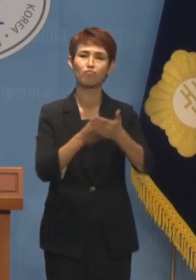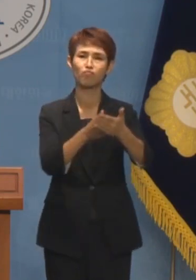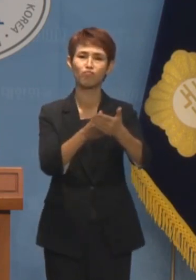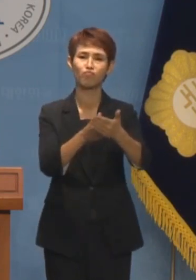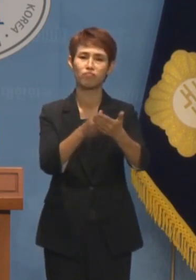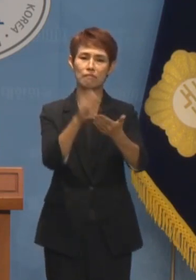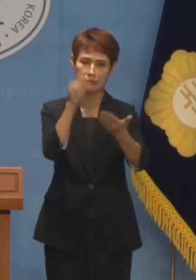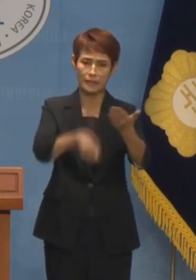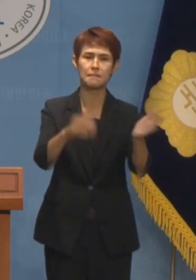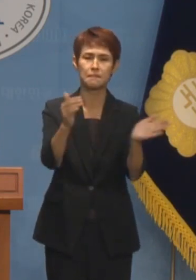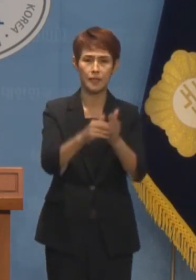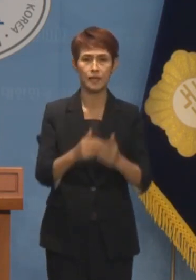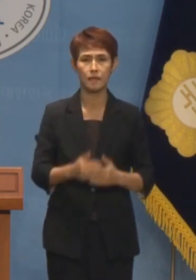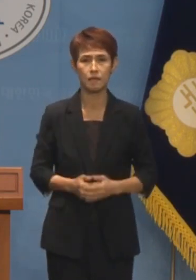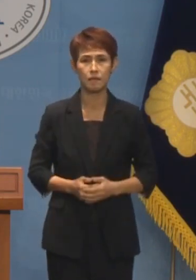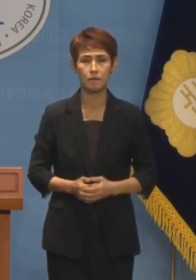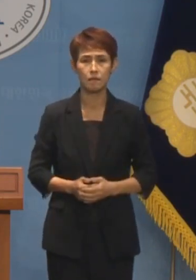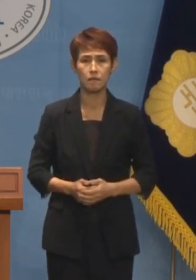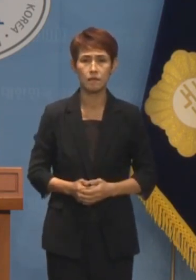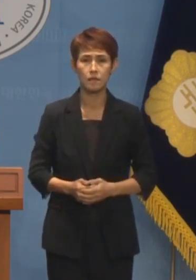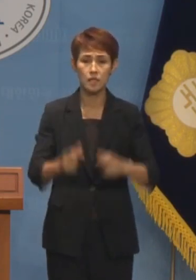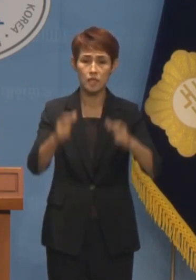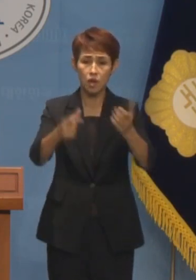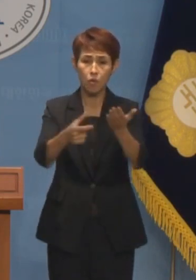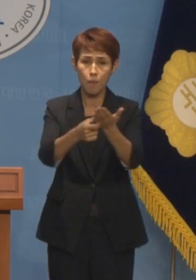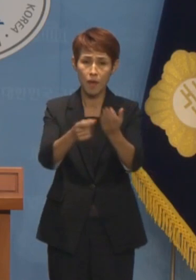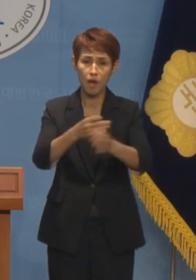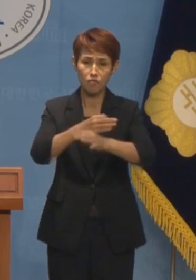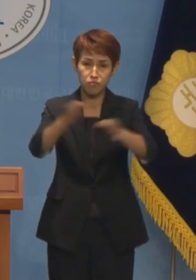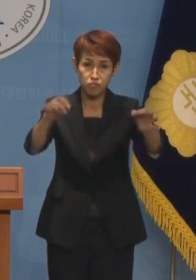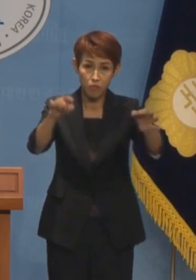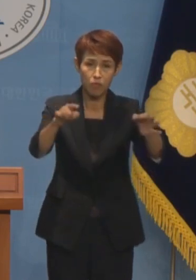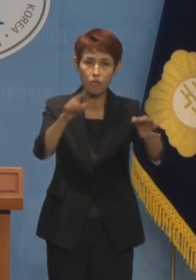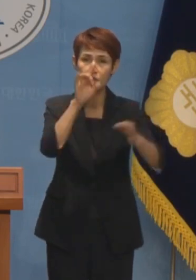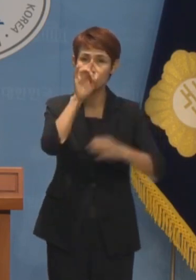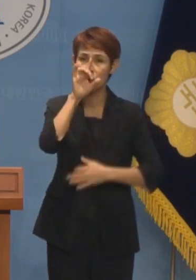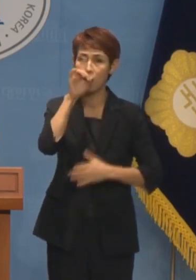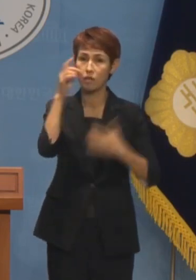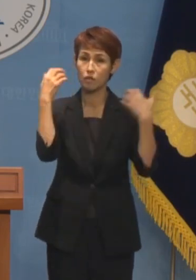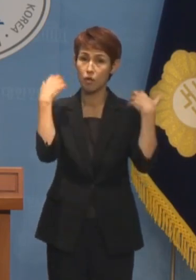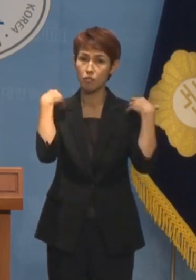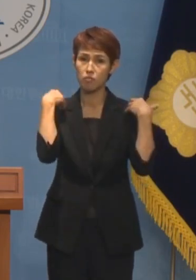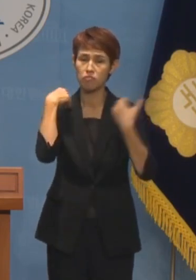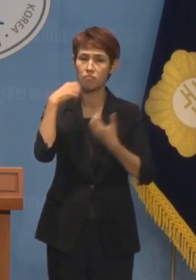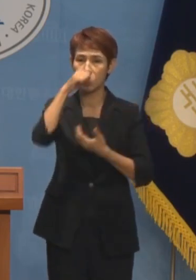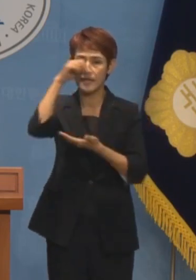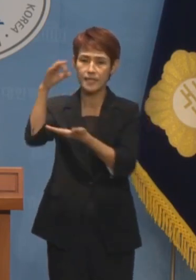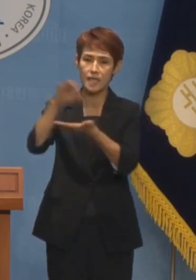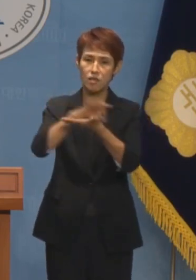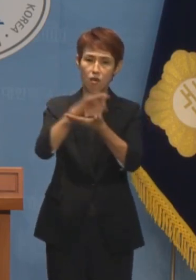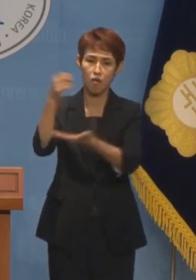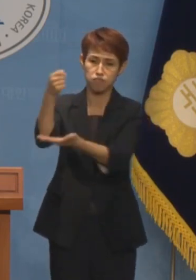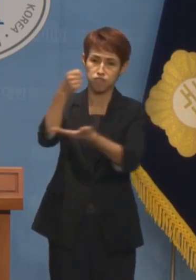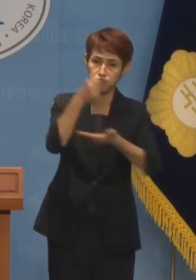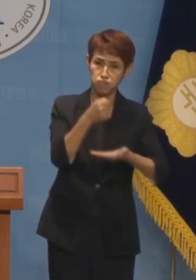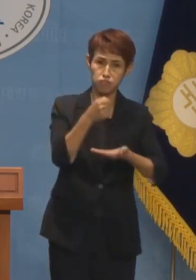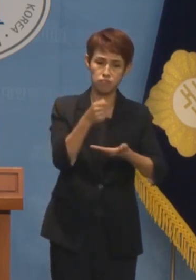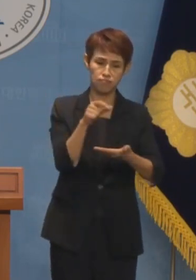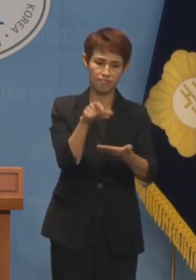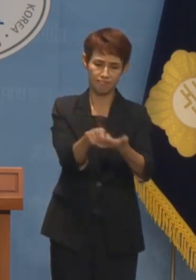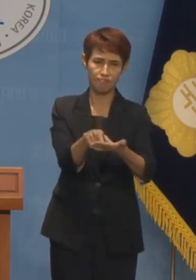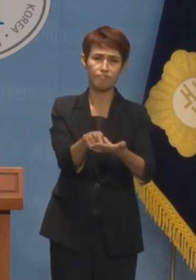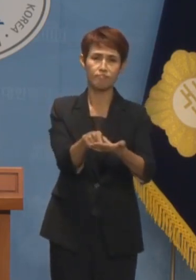지자체 지역화폐 사업에 중앙정부의 재정 투입을 의무화하는 것이 법안의